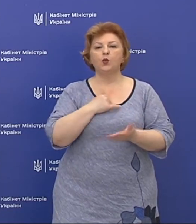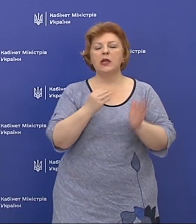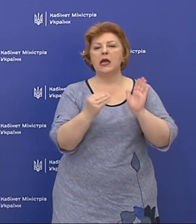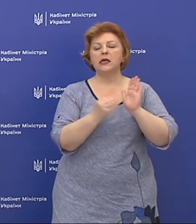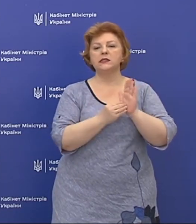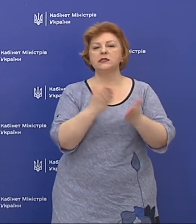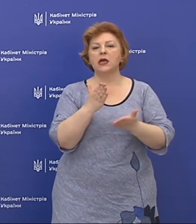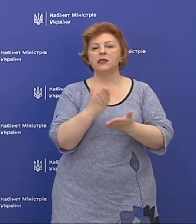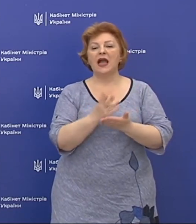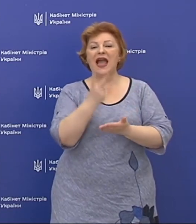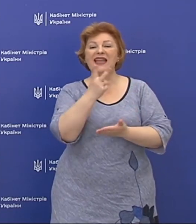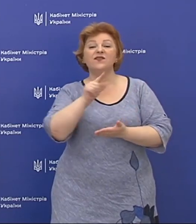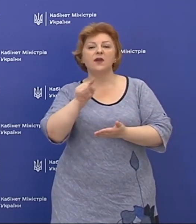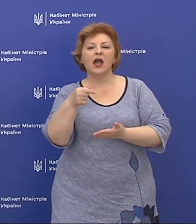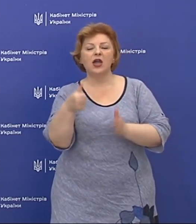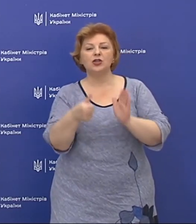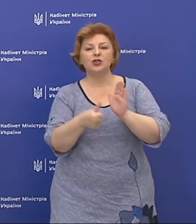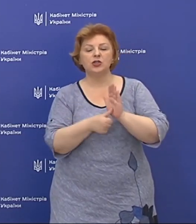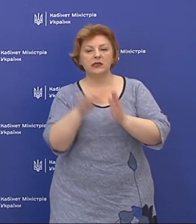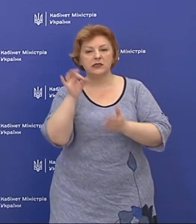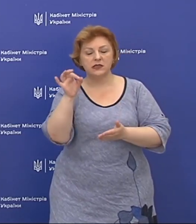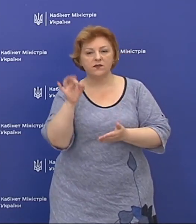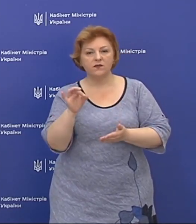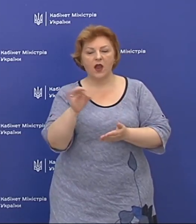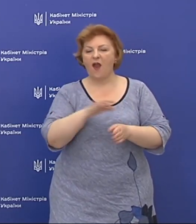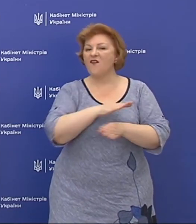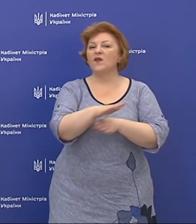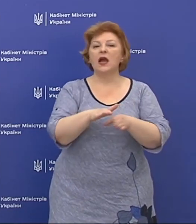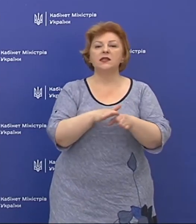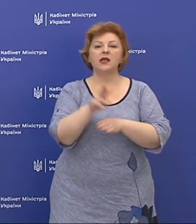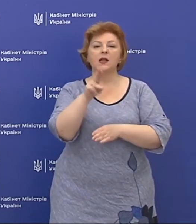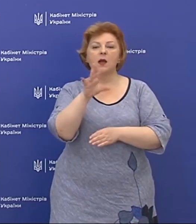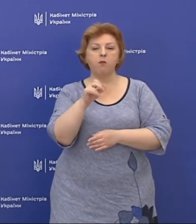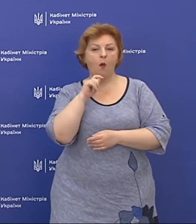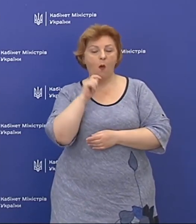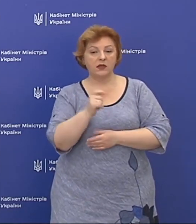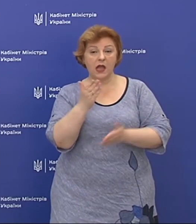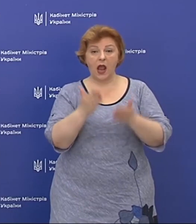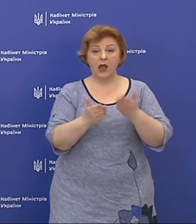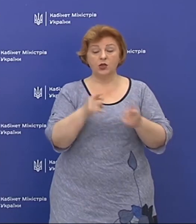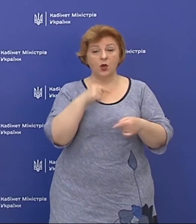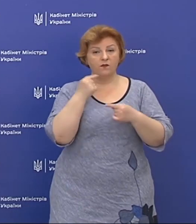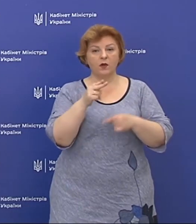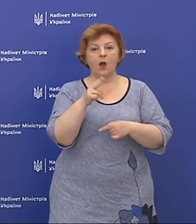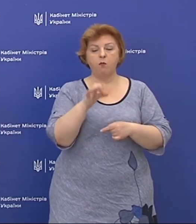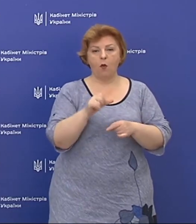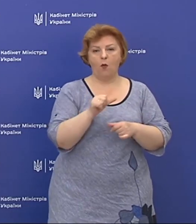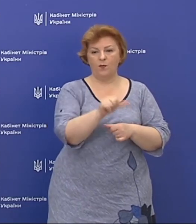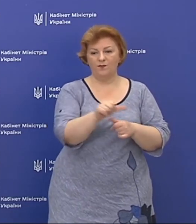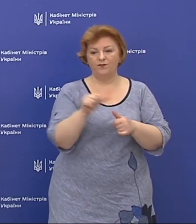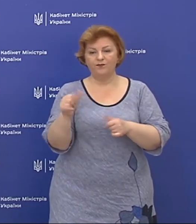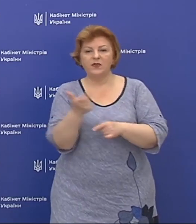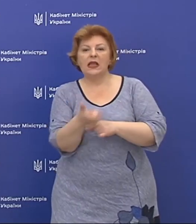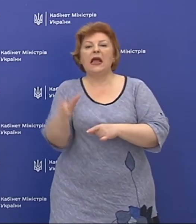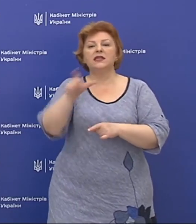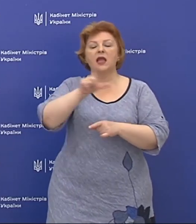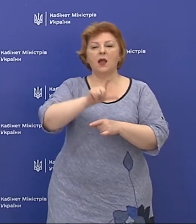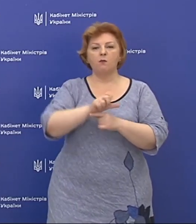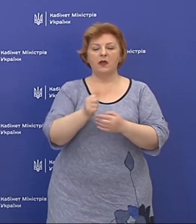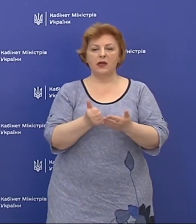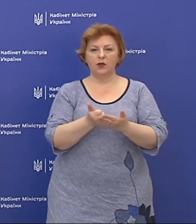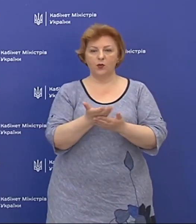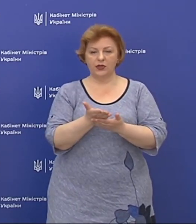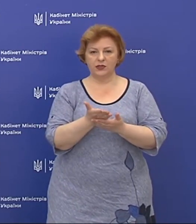2,6% в цілому по країні. Якщо ми говоримо про найбільшу кількість